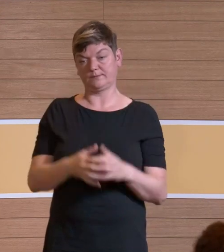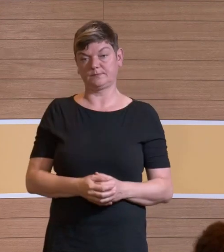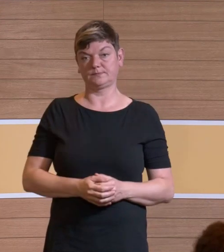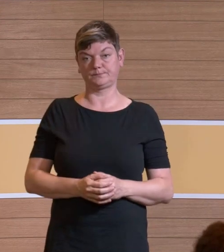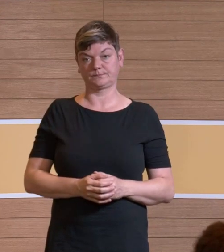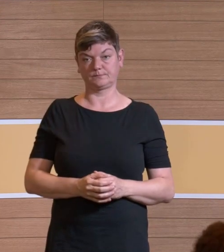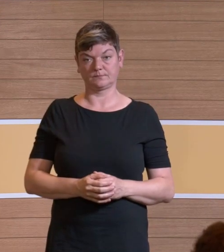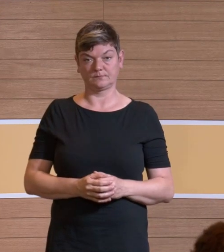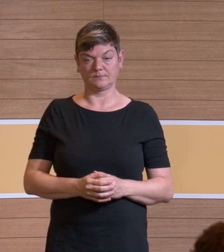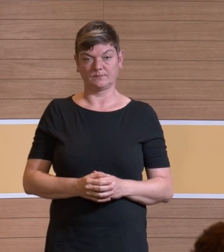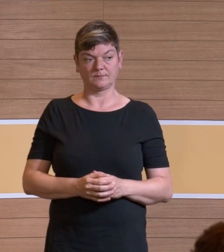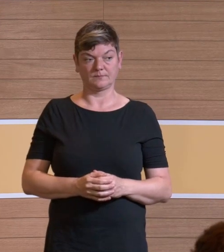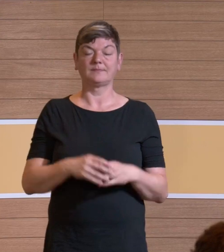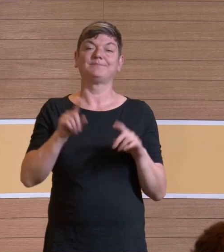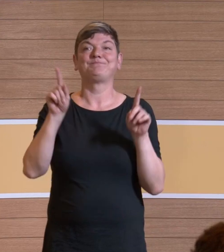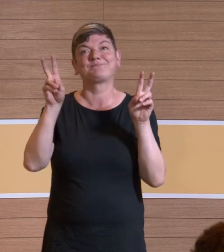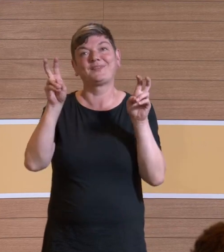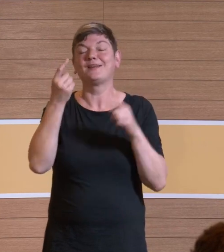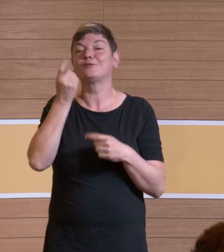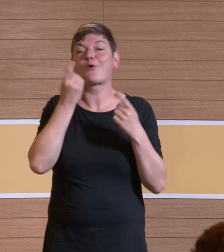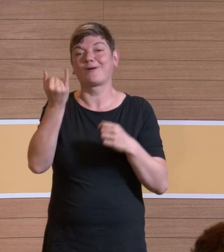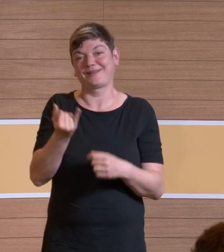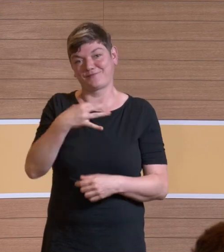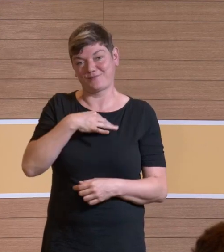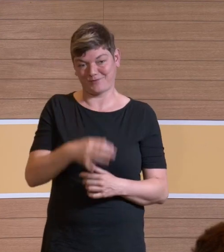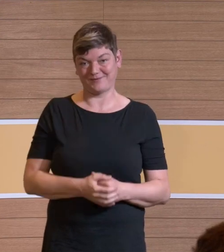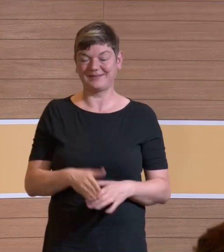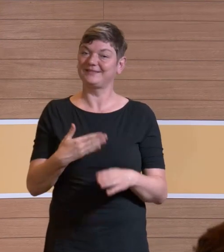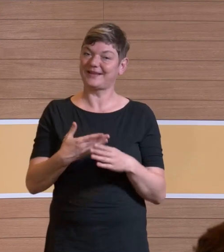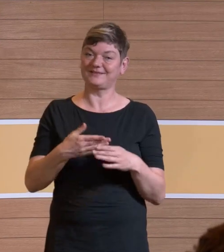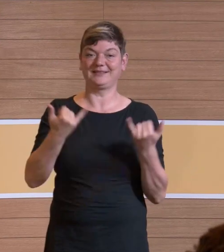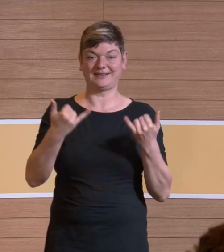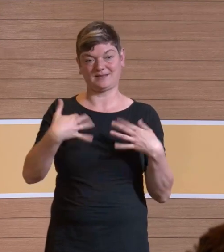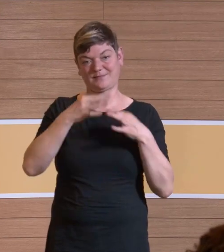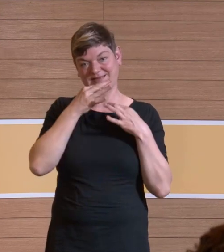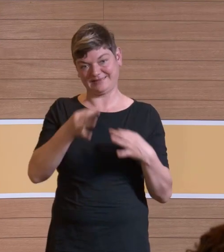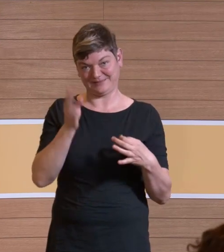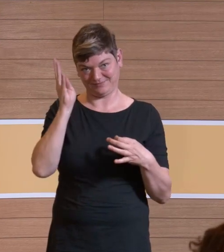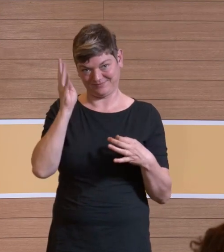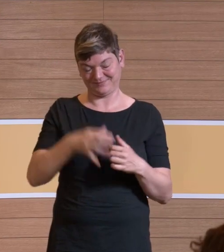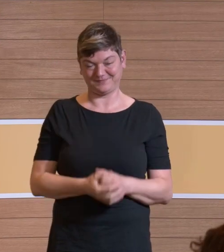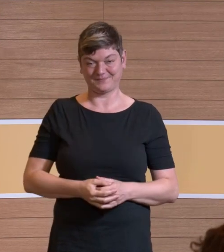Ein bisschen unser Sorgenkind. Und deswegen möchte ich mich hiermit ein bisschen genauer befassen.